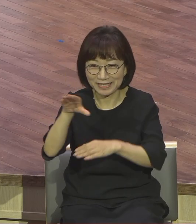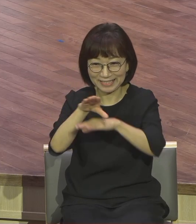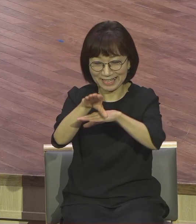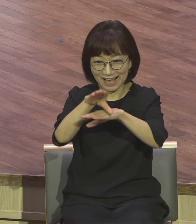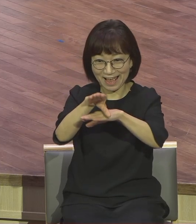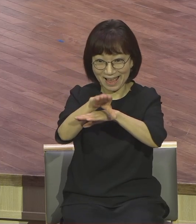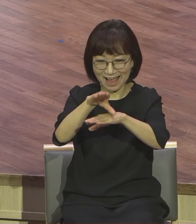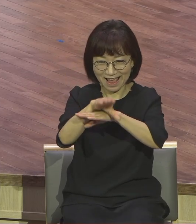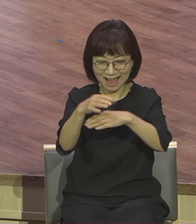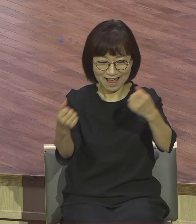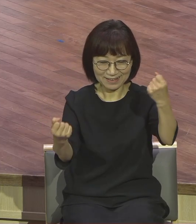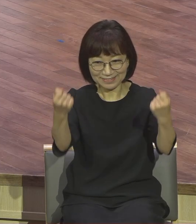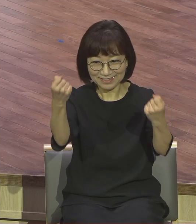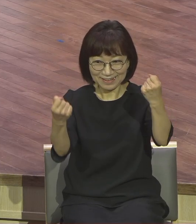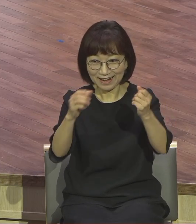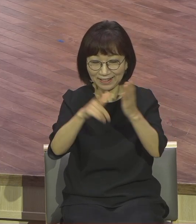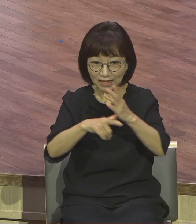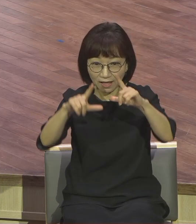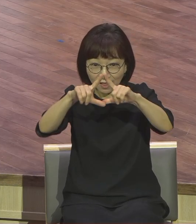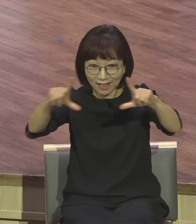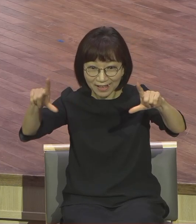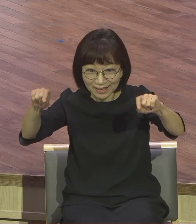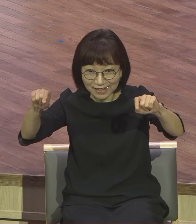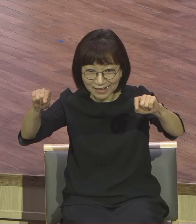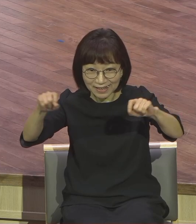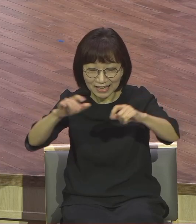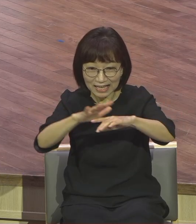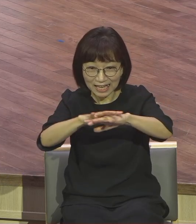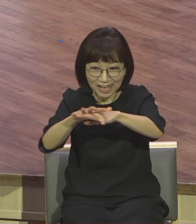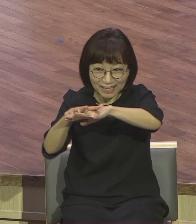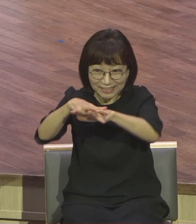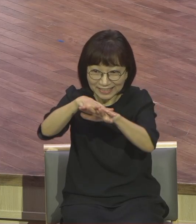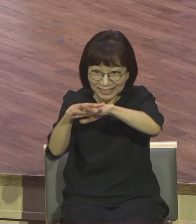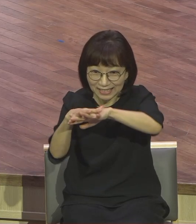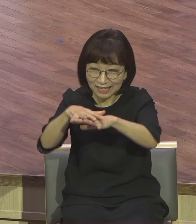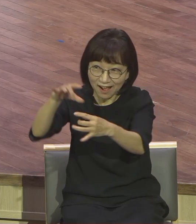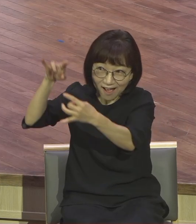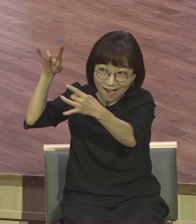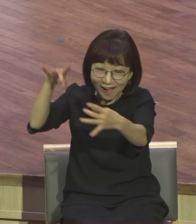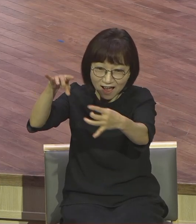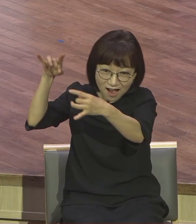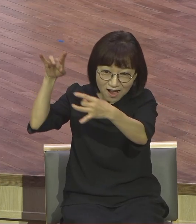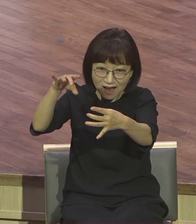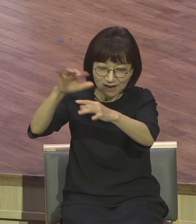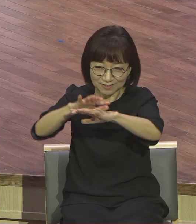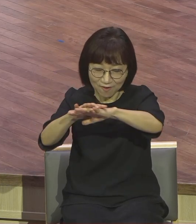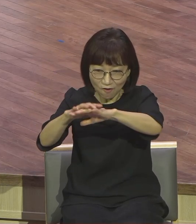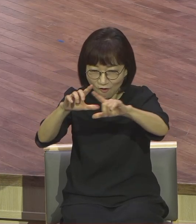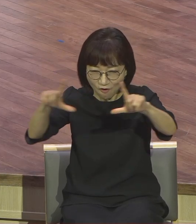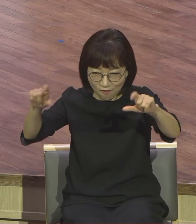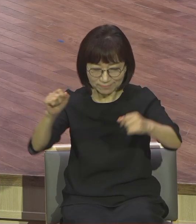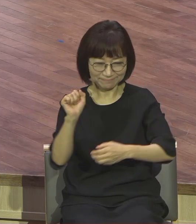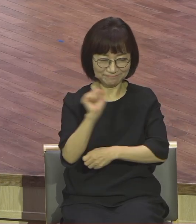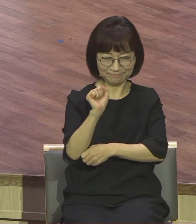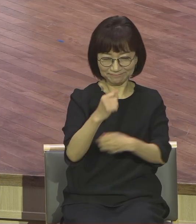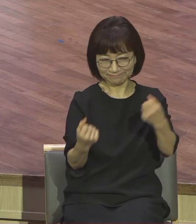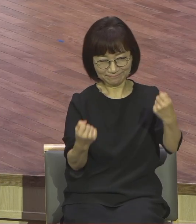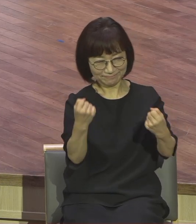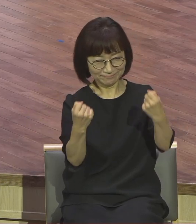도로교통 상황. 다양한 정보 다 봤죠. 다양한 정보 다 봤습니다. 아무리 성능이